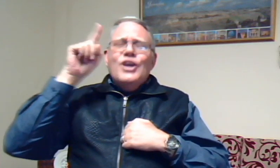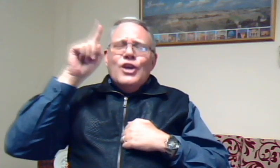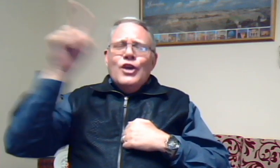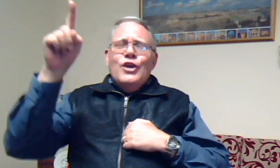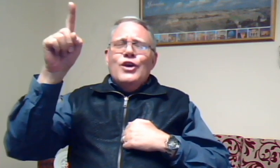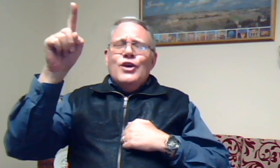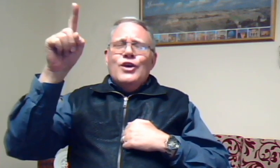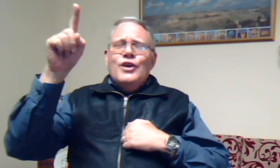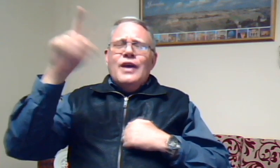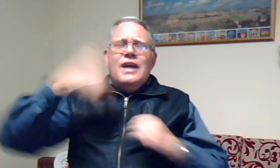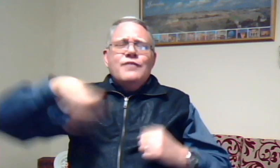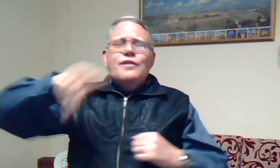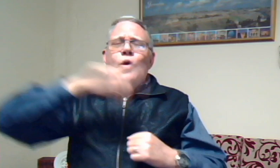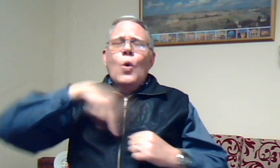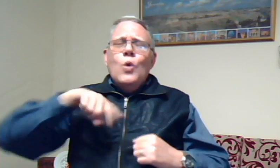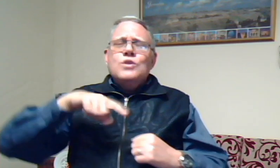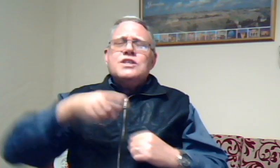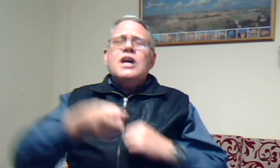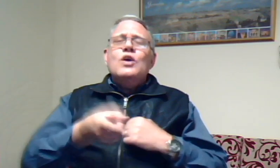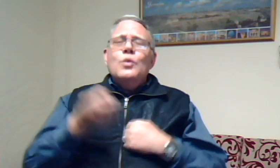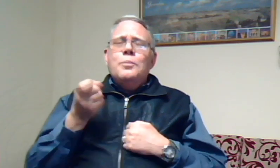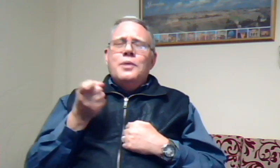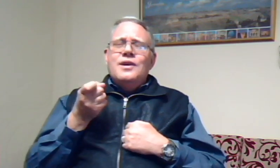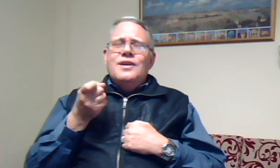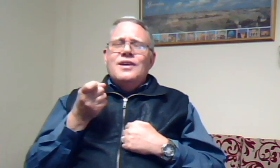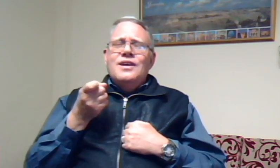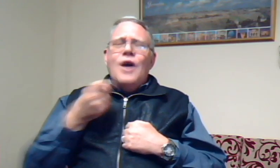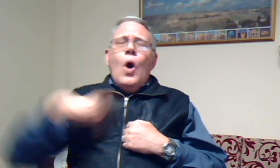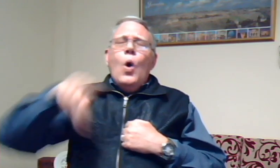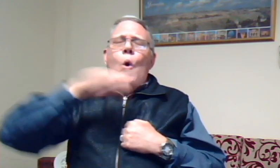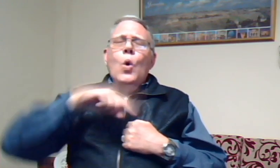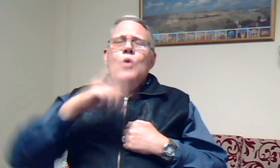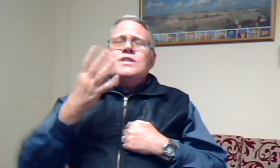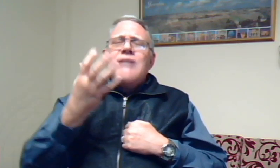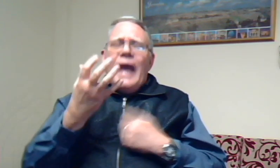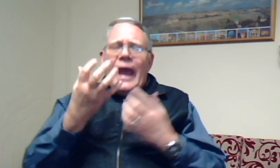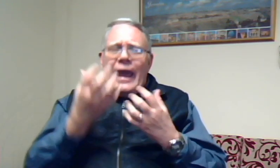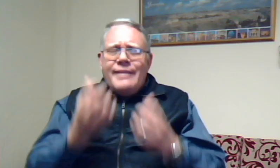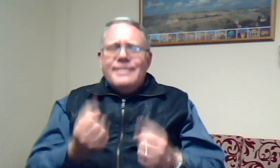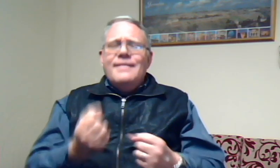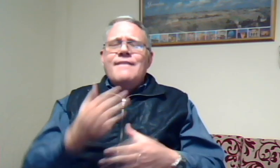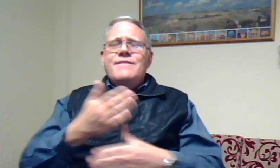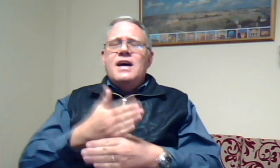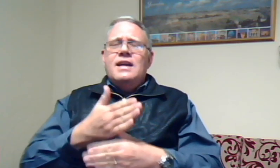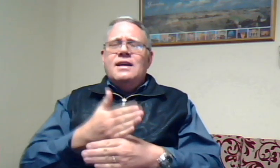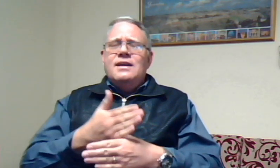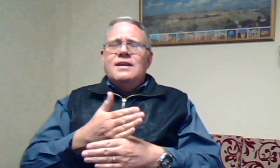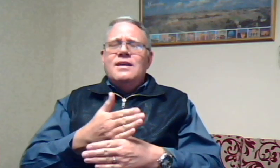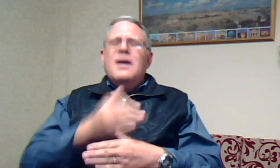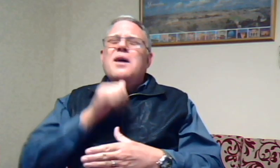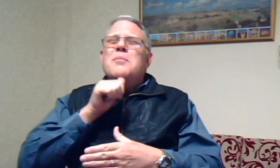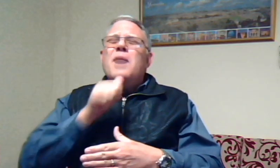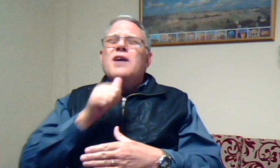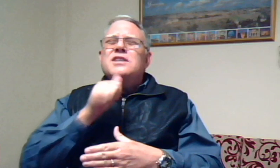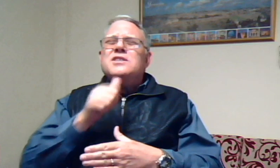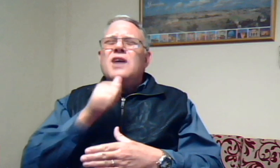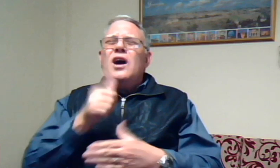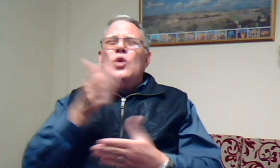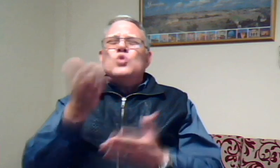u het vir ons geroep. Ons het werk. Maak nie saak ons